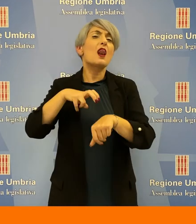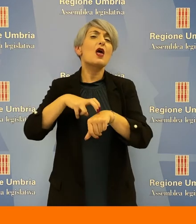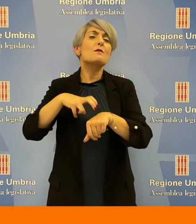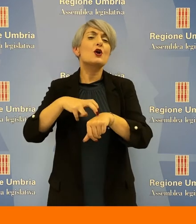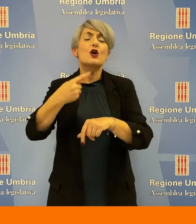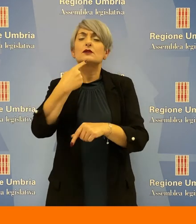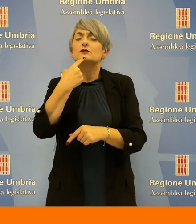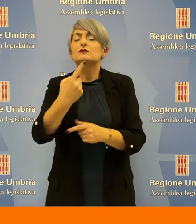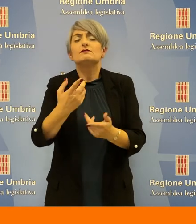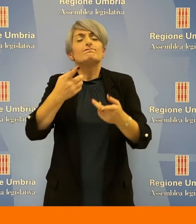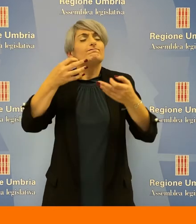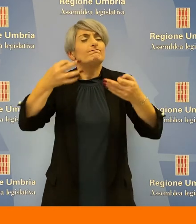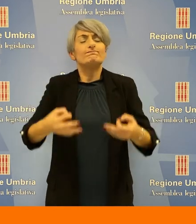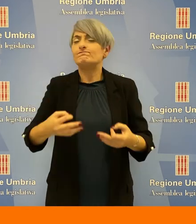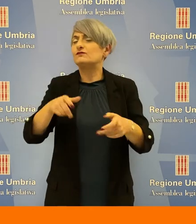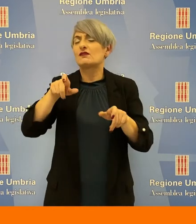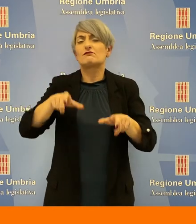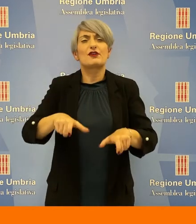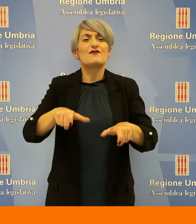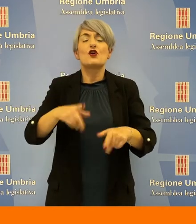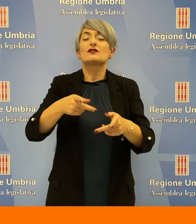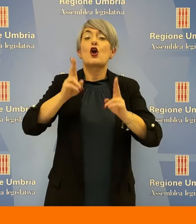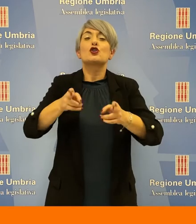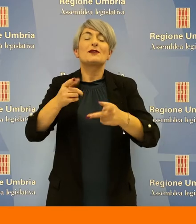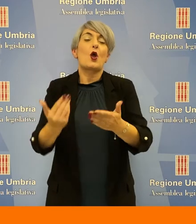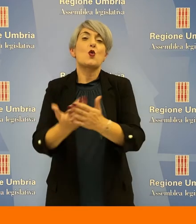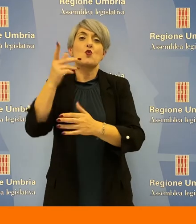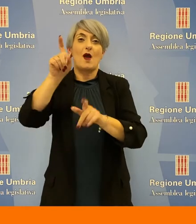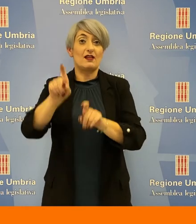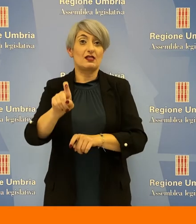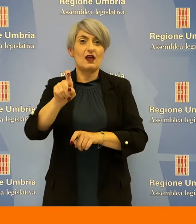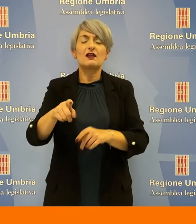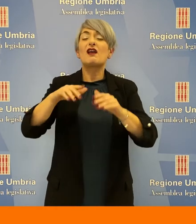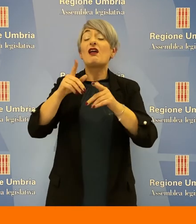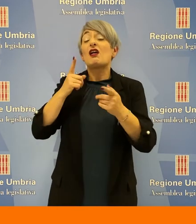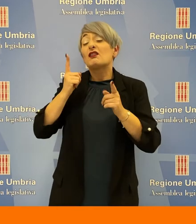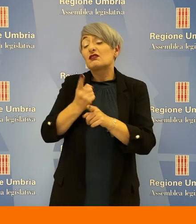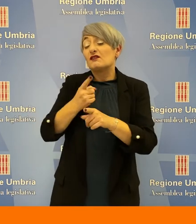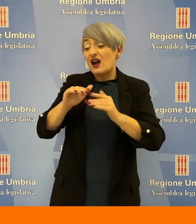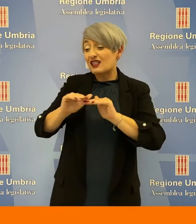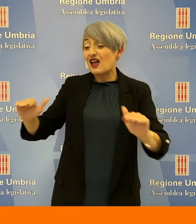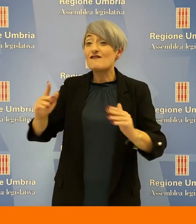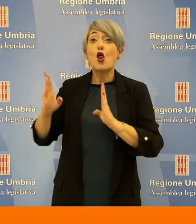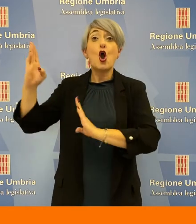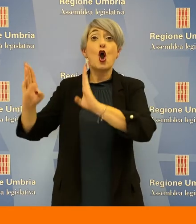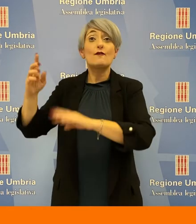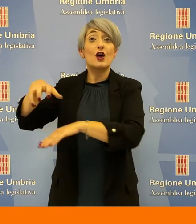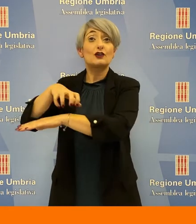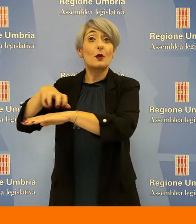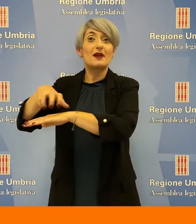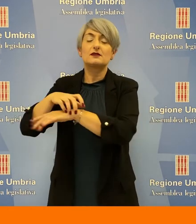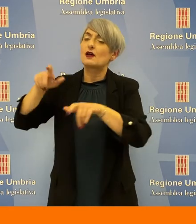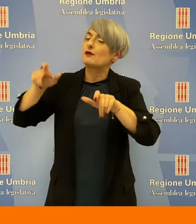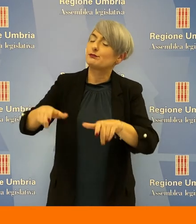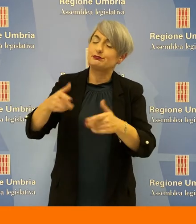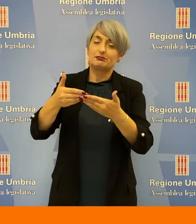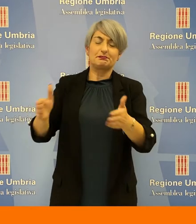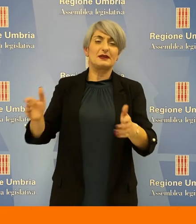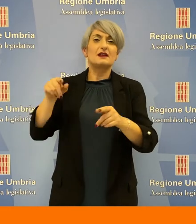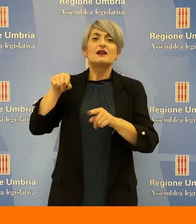aprire quanto prima un tavolo e un confronto con il Ministero sul completamento e la modernizzazione della rete regionale